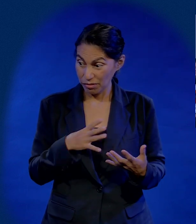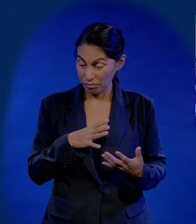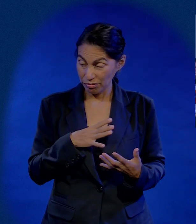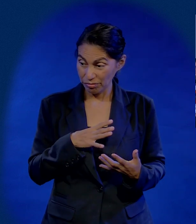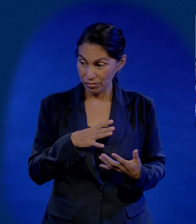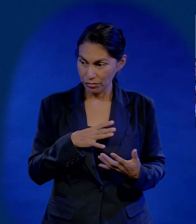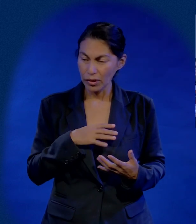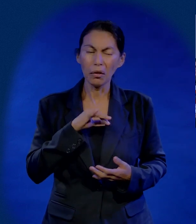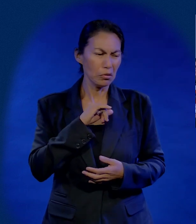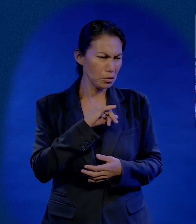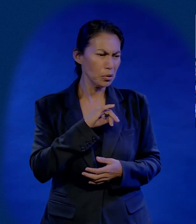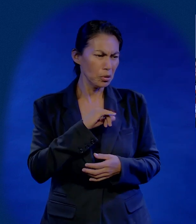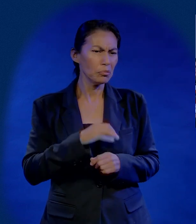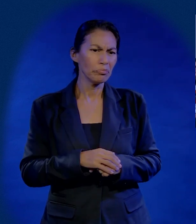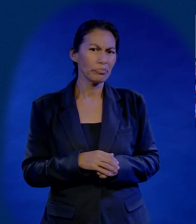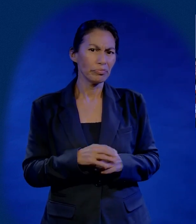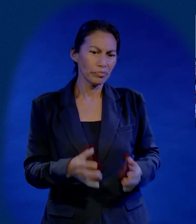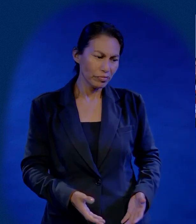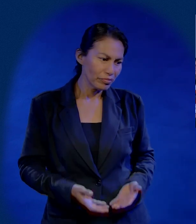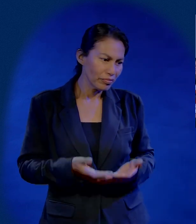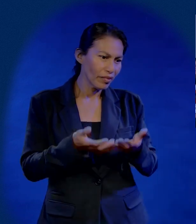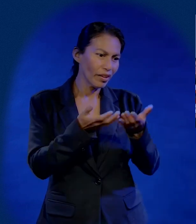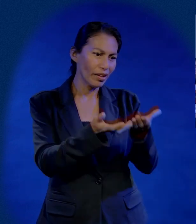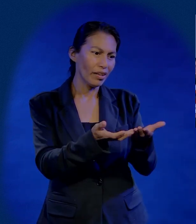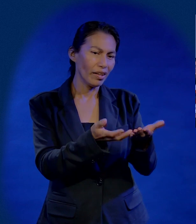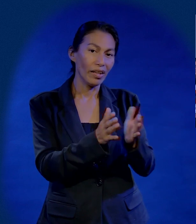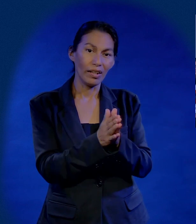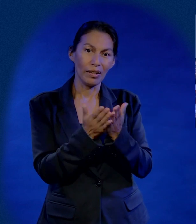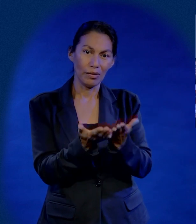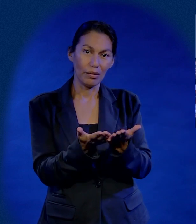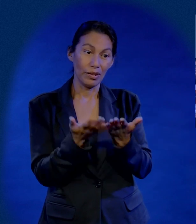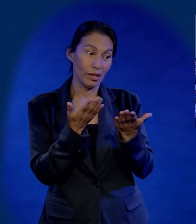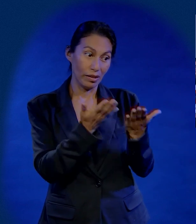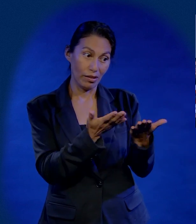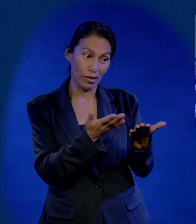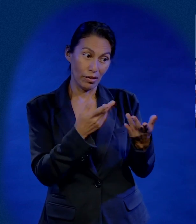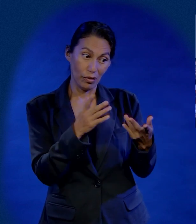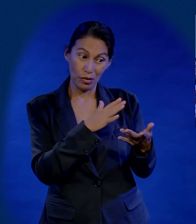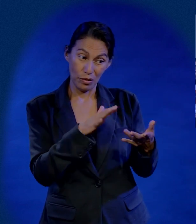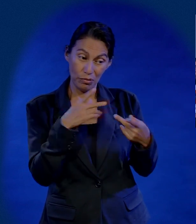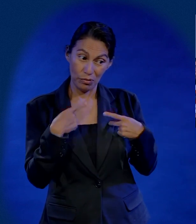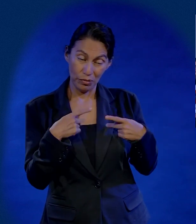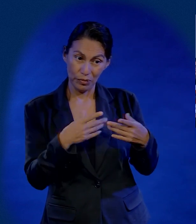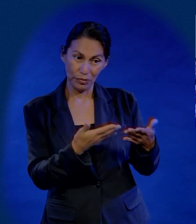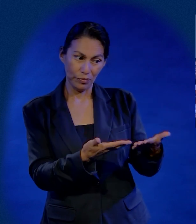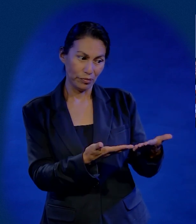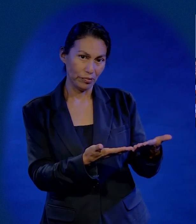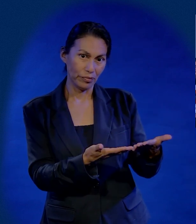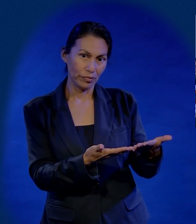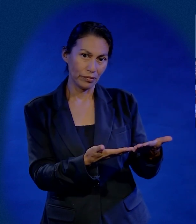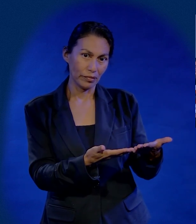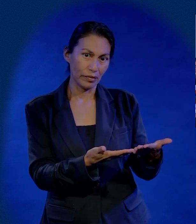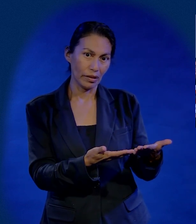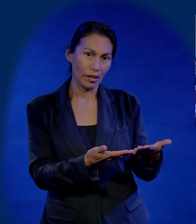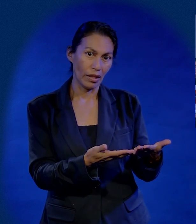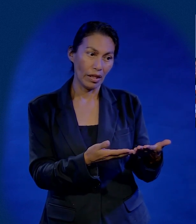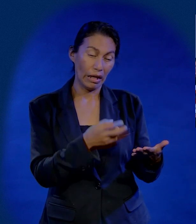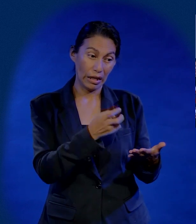¿Traes más cosas? Sí, le dije. Saco el deseado de todas las gentes. Deseado de todas las